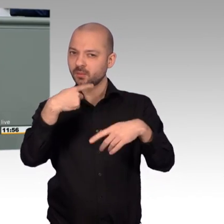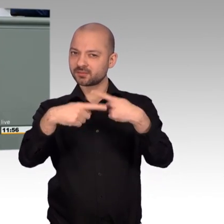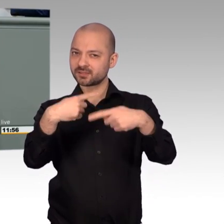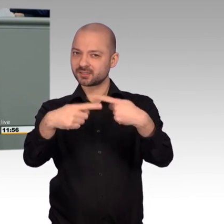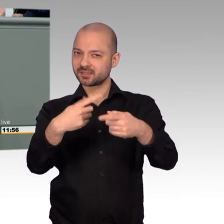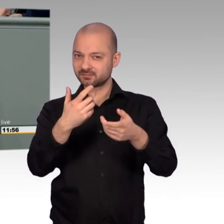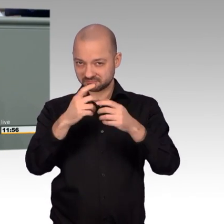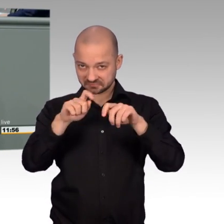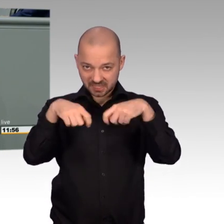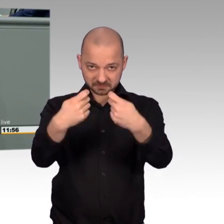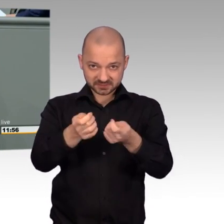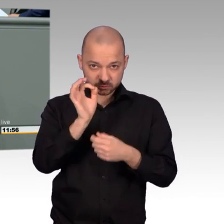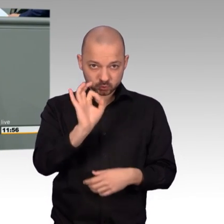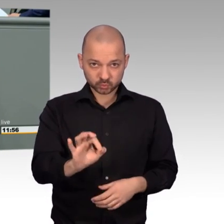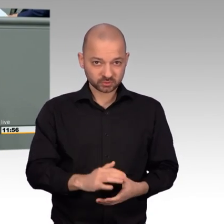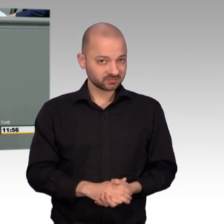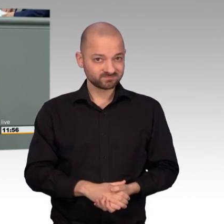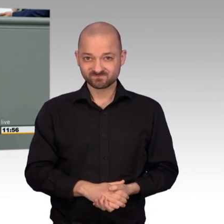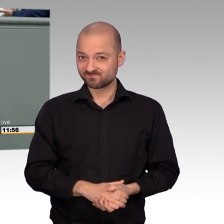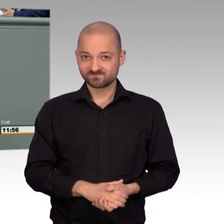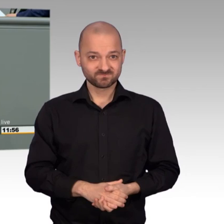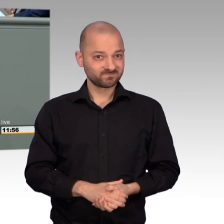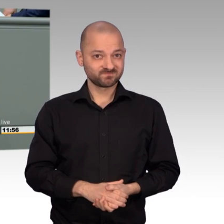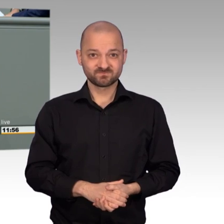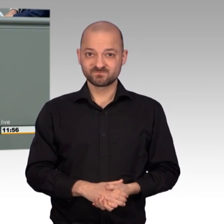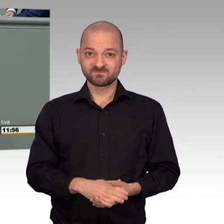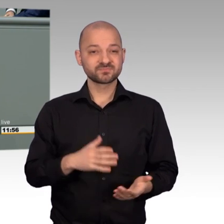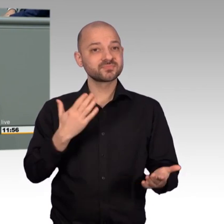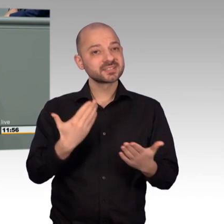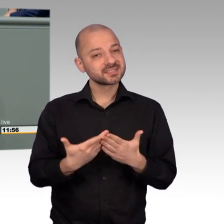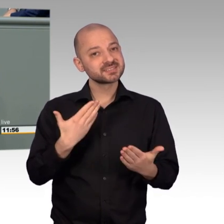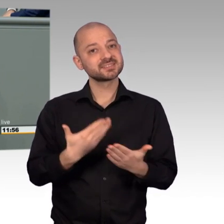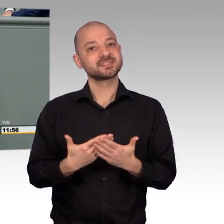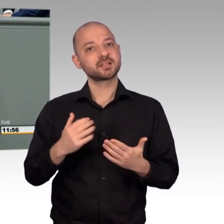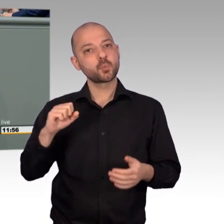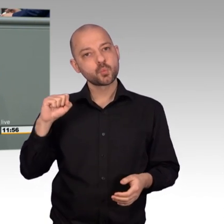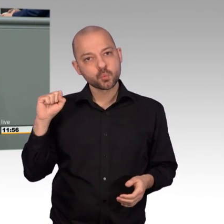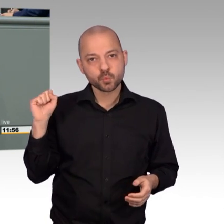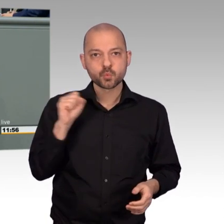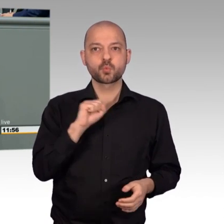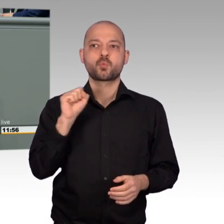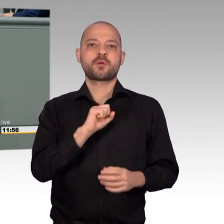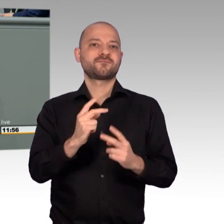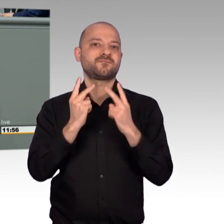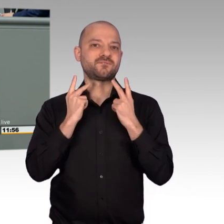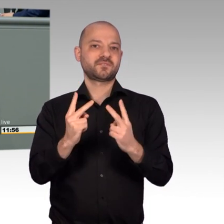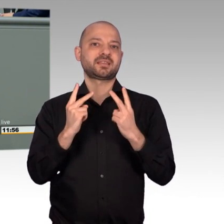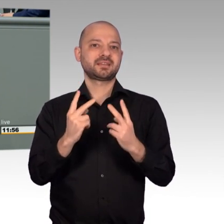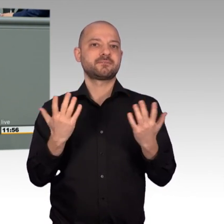Und liebe Kolleginnen und Kollegen, immer wenn man meint, es kann in Syrien gar nicht mehr schlimmer werden, dann wird man von der Realität brutal eines Besseren belehrt.